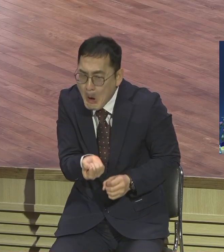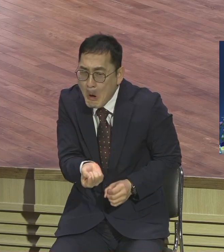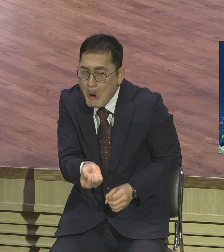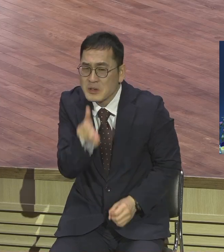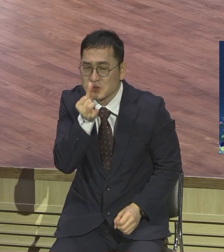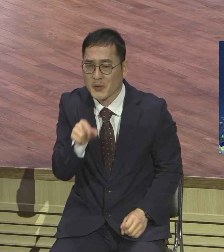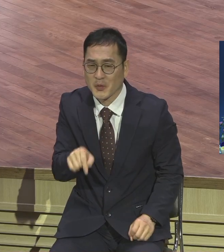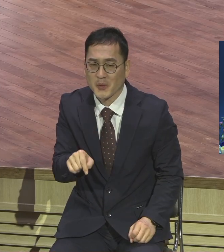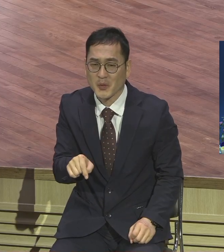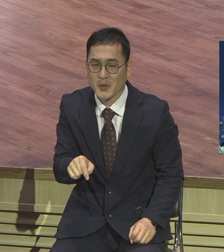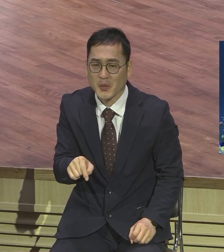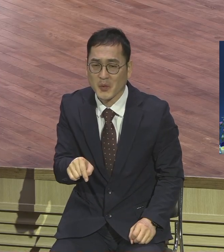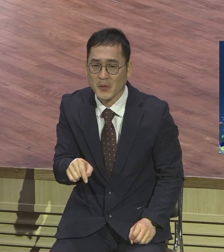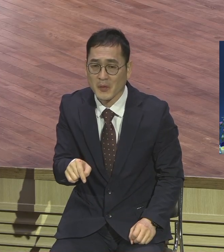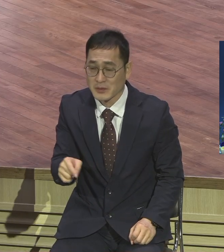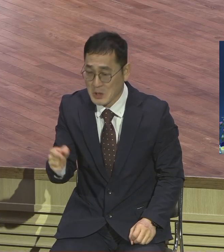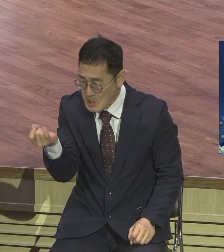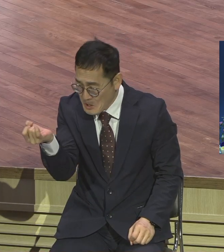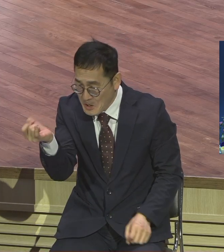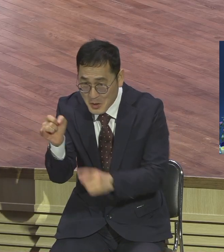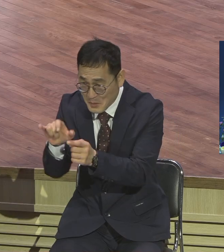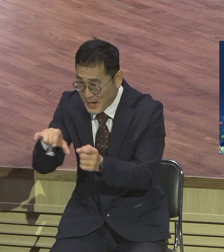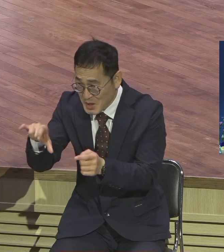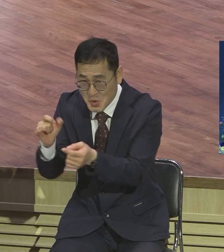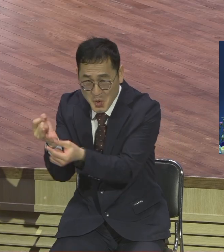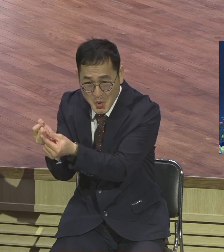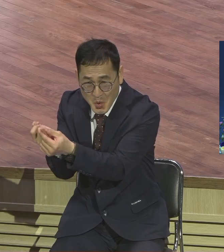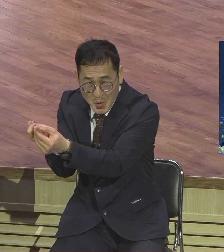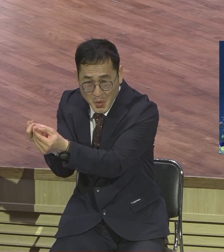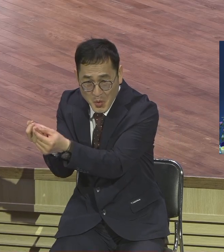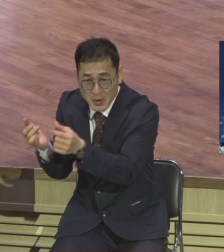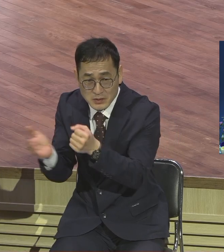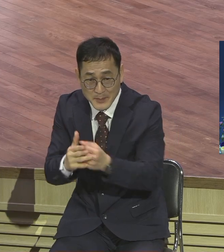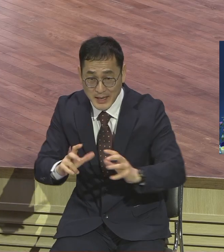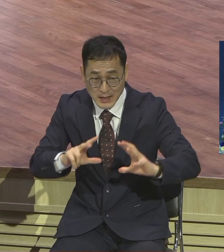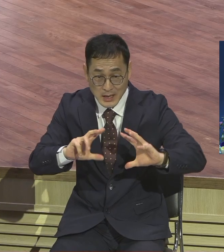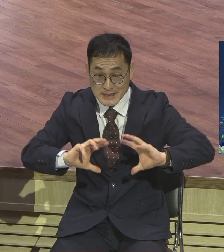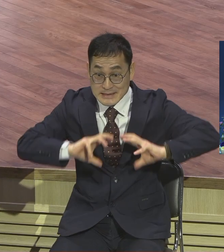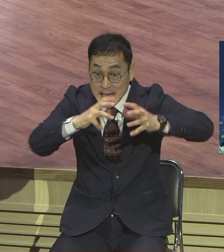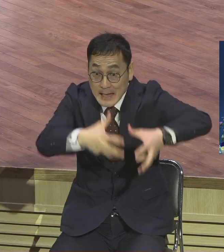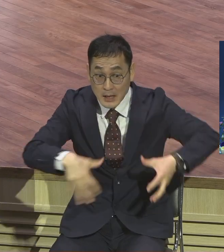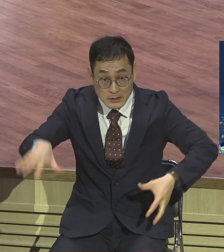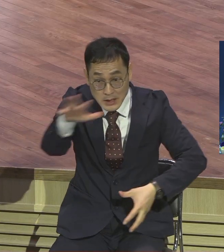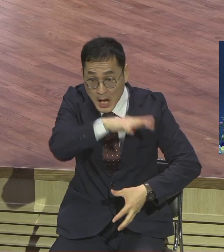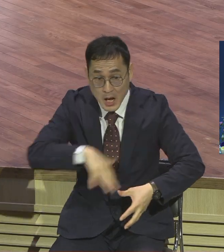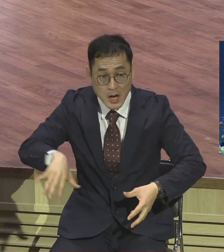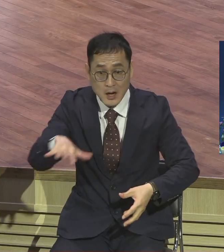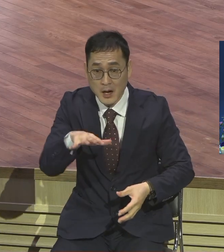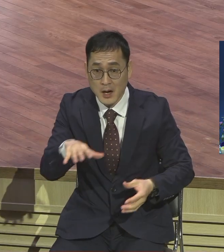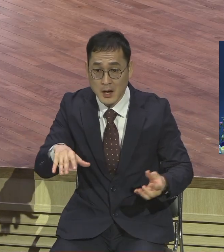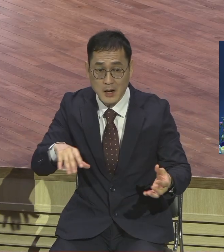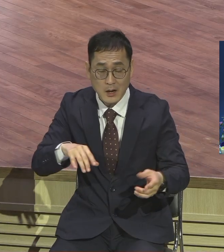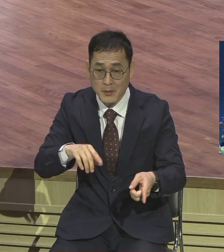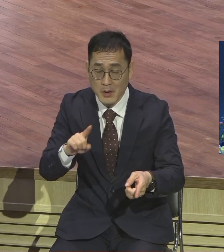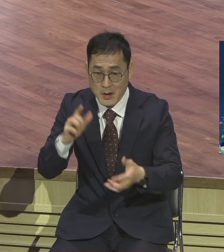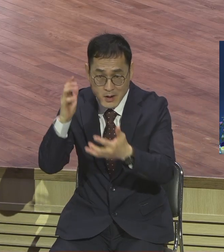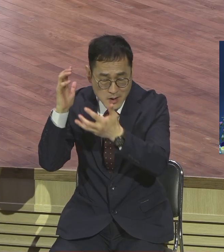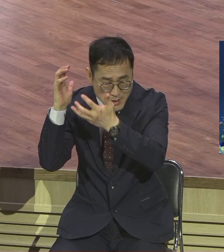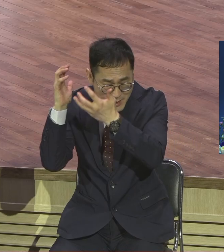75억 인구가 사는 이 지구촌이 멈춰버렸어요. 지금도 온갖 고통을 당하고